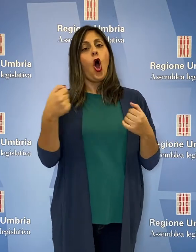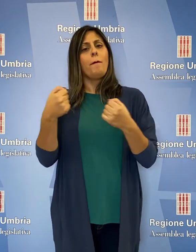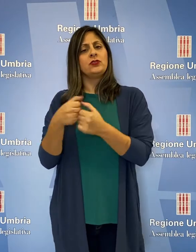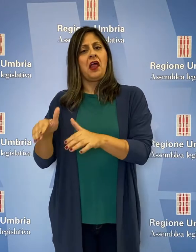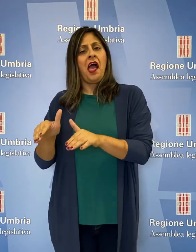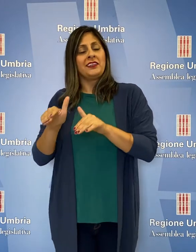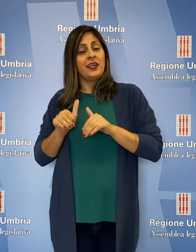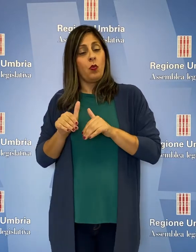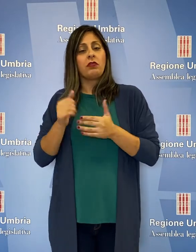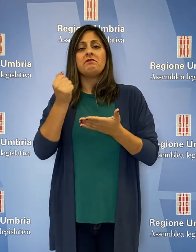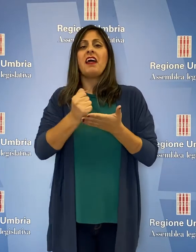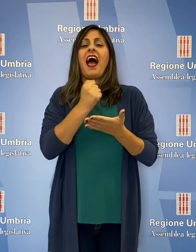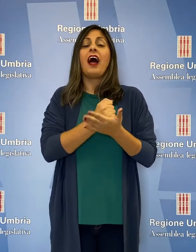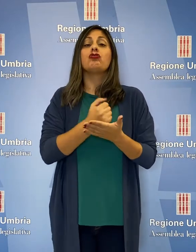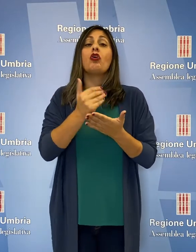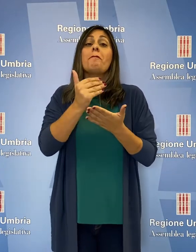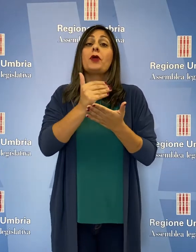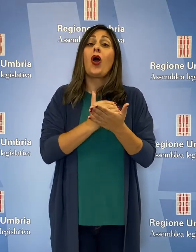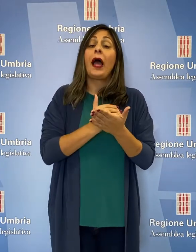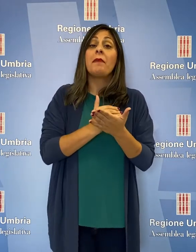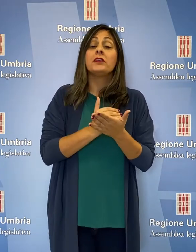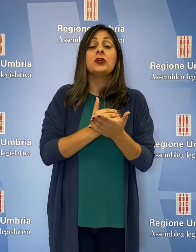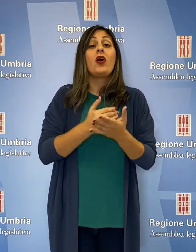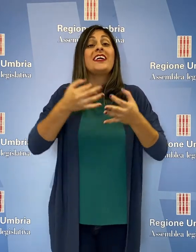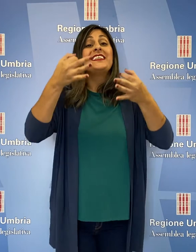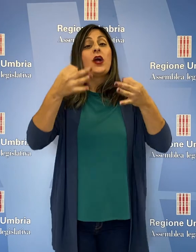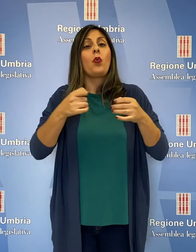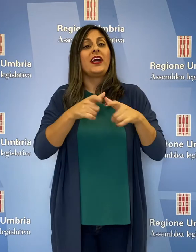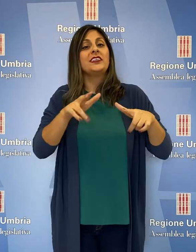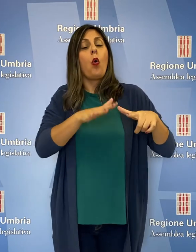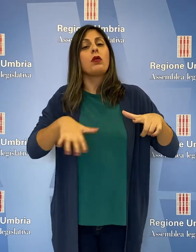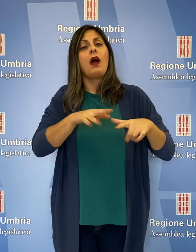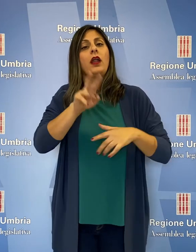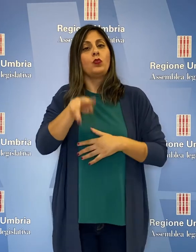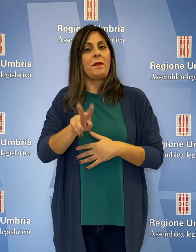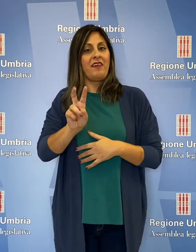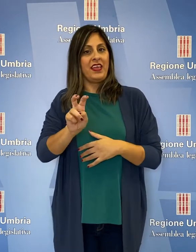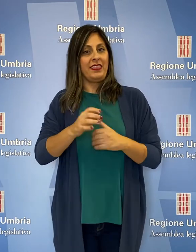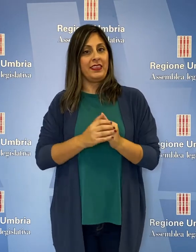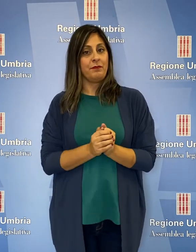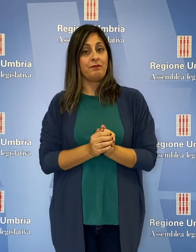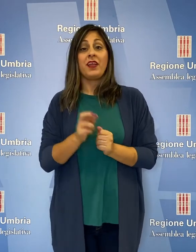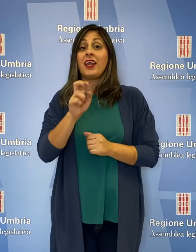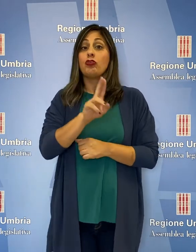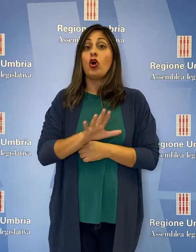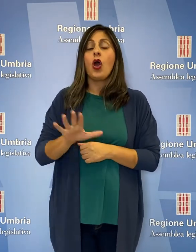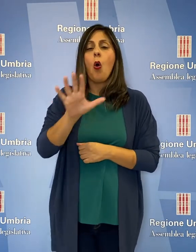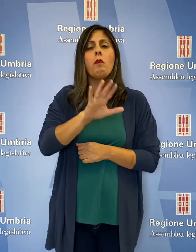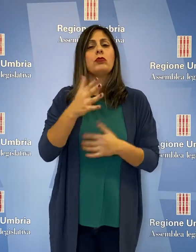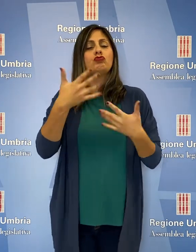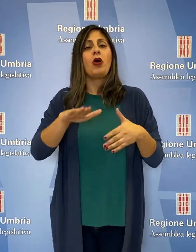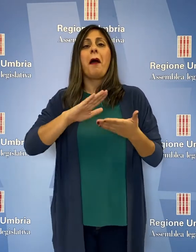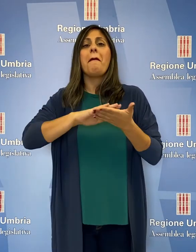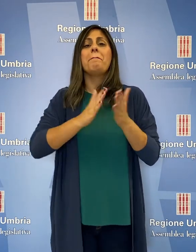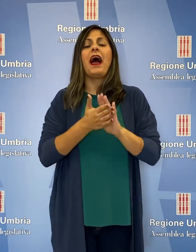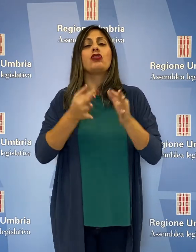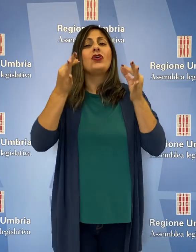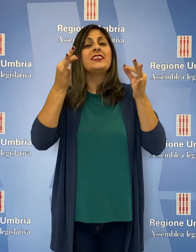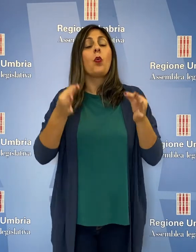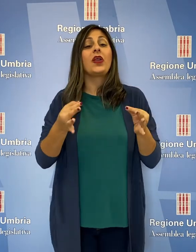e l'astenzione dell'opposizione, l'atto di programmazione in materia di sicurezza urbana per il 2020. La Regione Umbria ha rinnovato i patti per